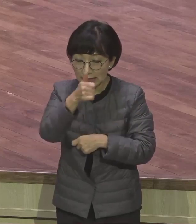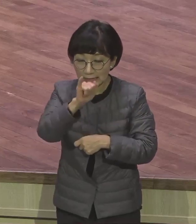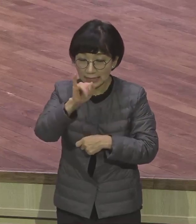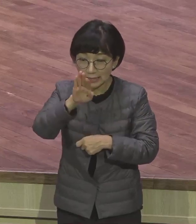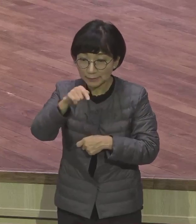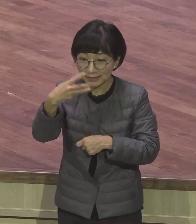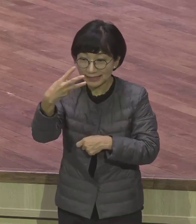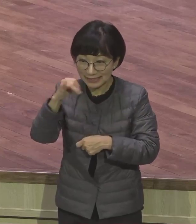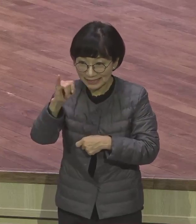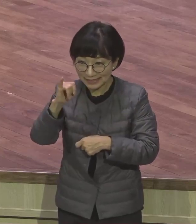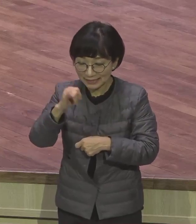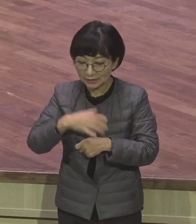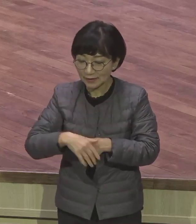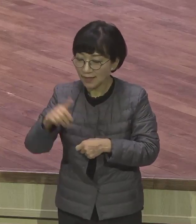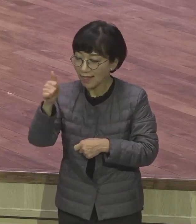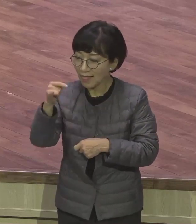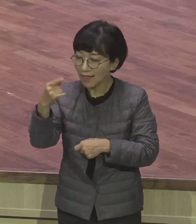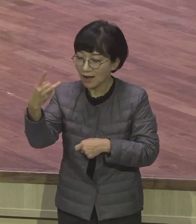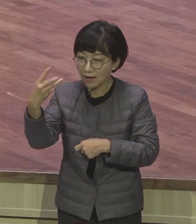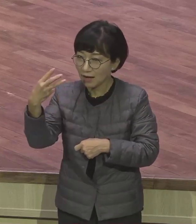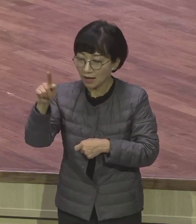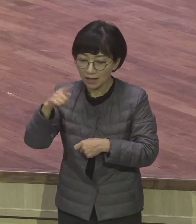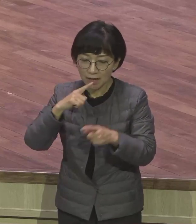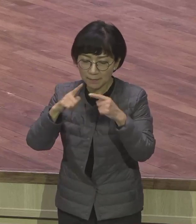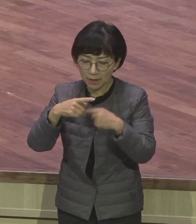시험 칠 자격이 없어 그 통과해야 입학 시험을 친다니까